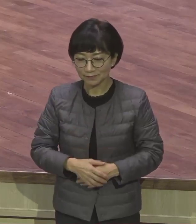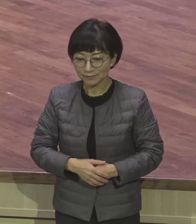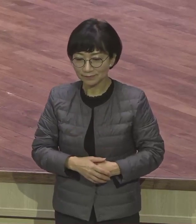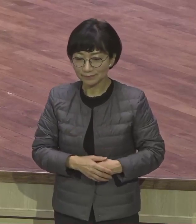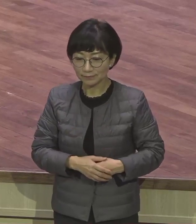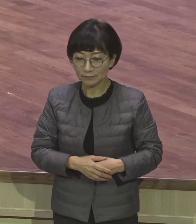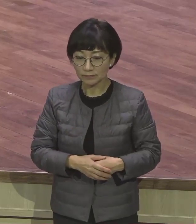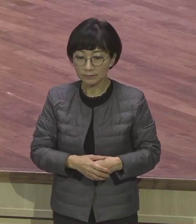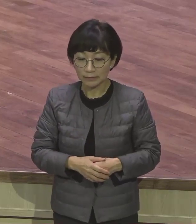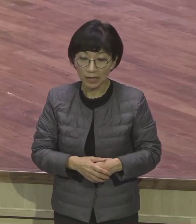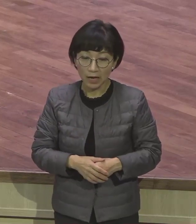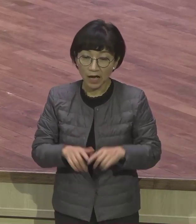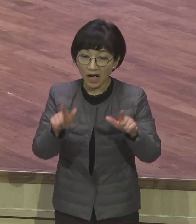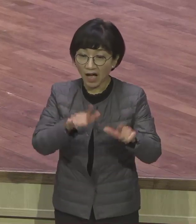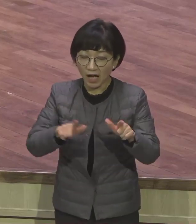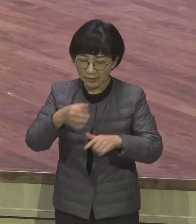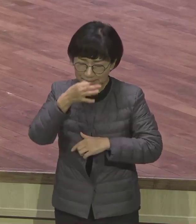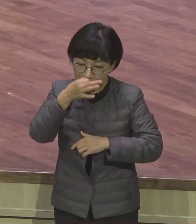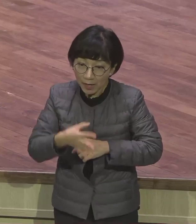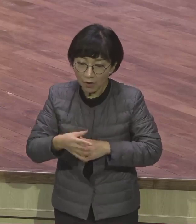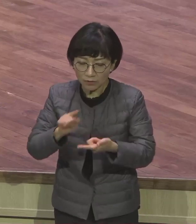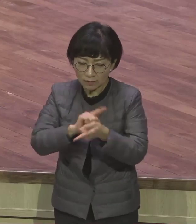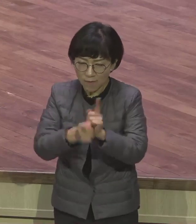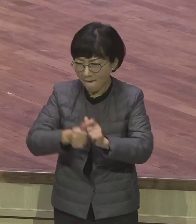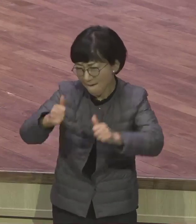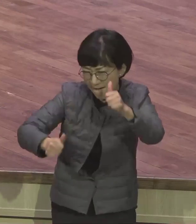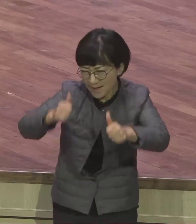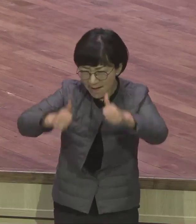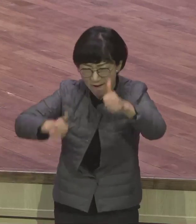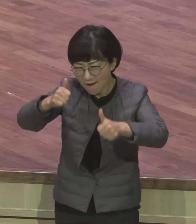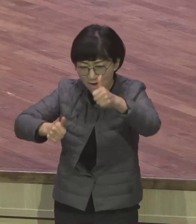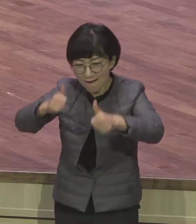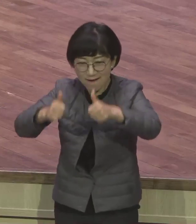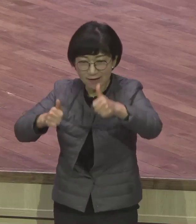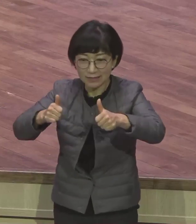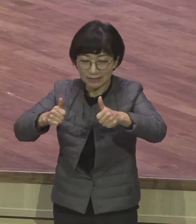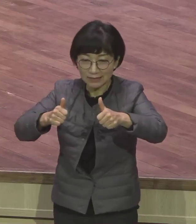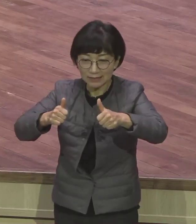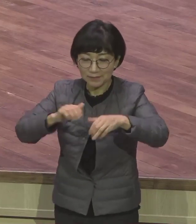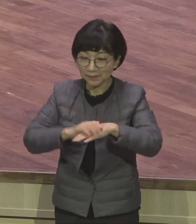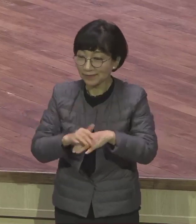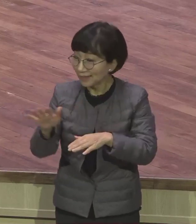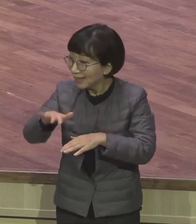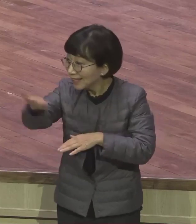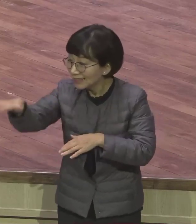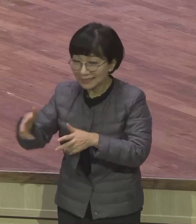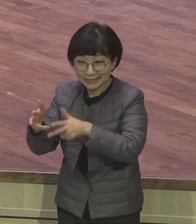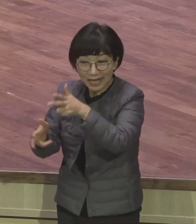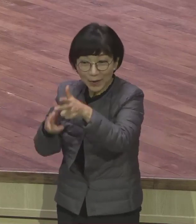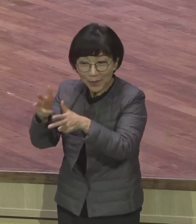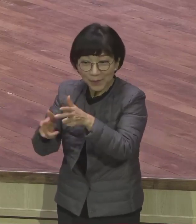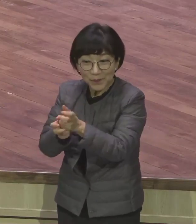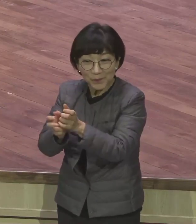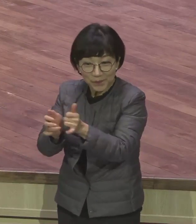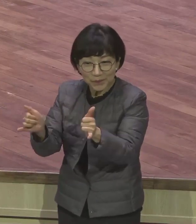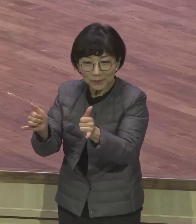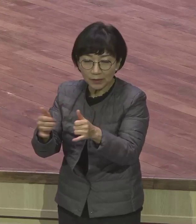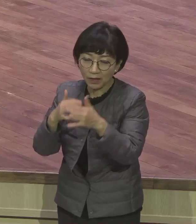치열한 경쟁이죠. 피특하지요. 우리 사업하는 분들 정말 고생 많습니다.